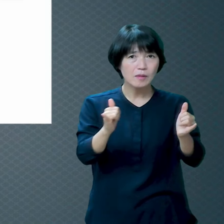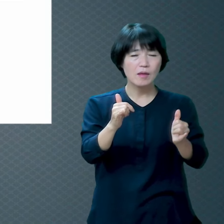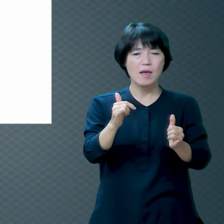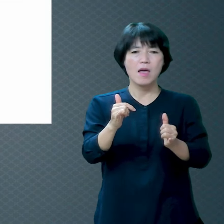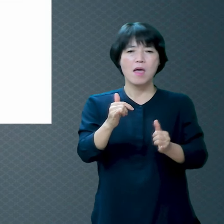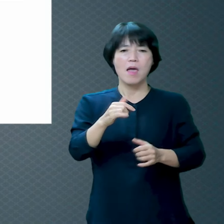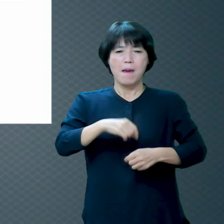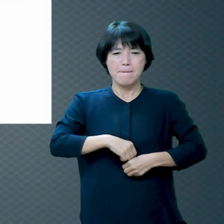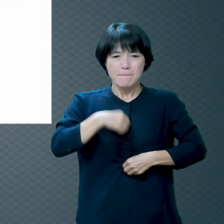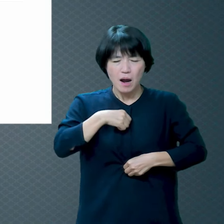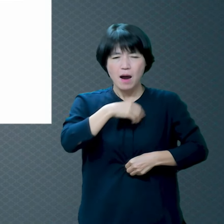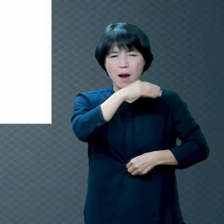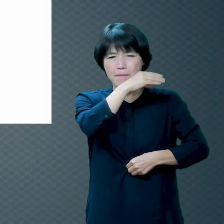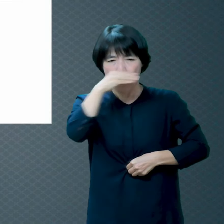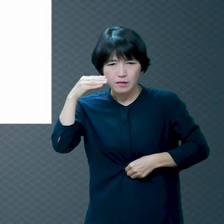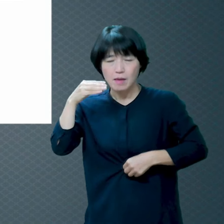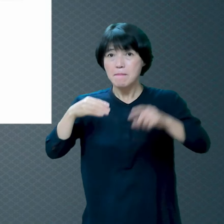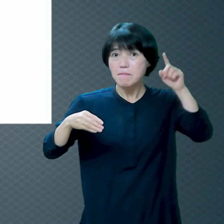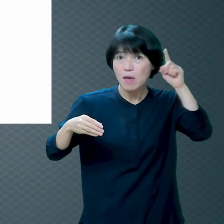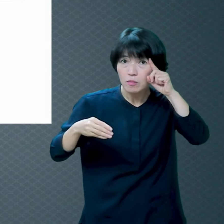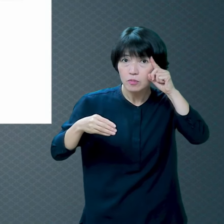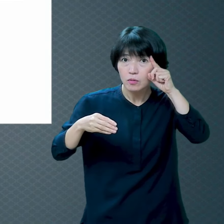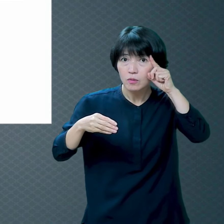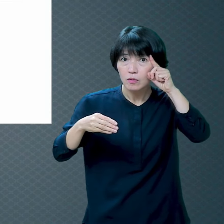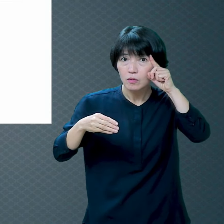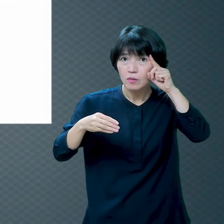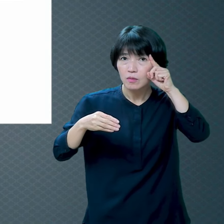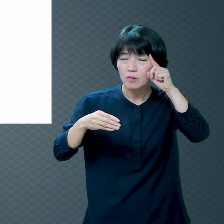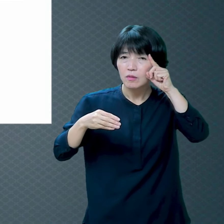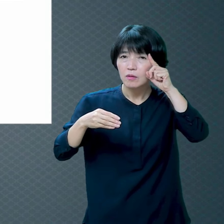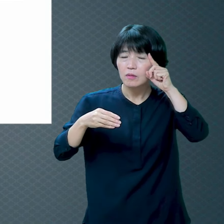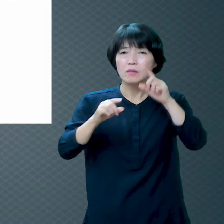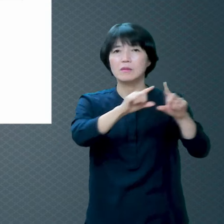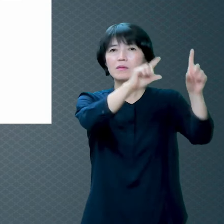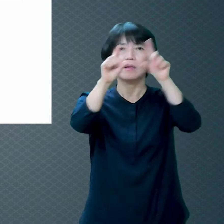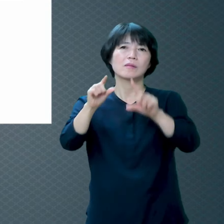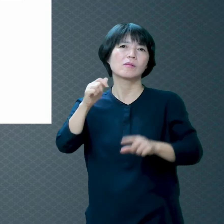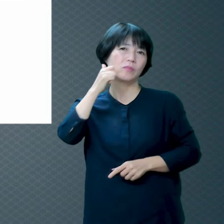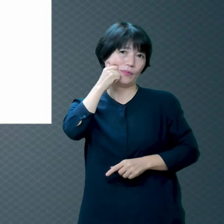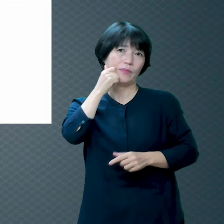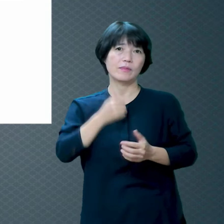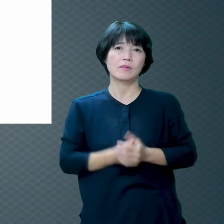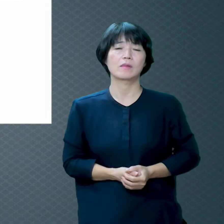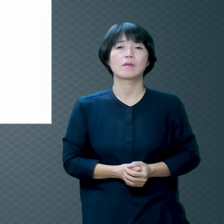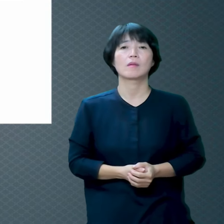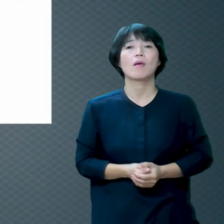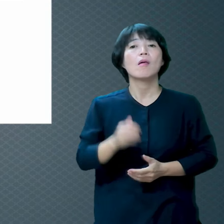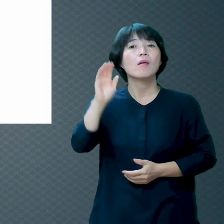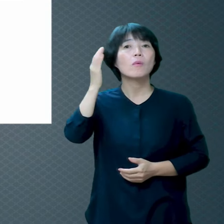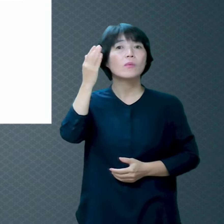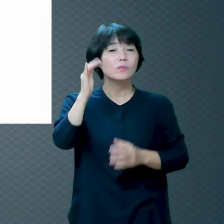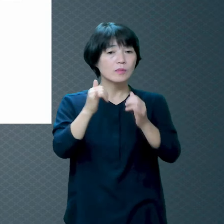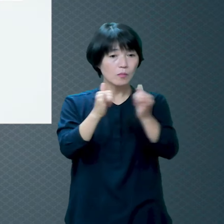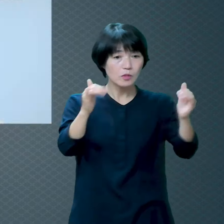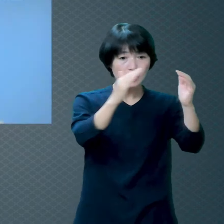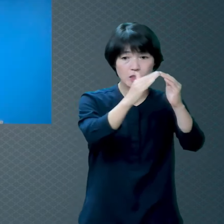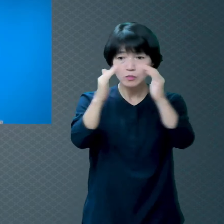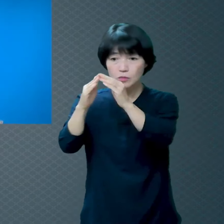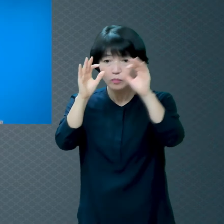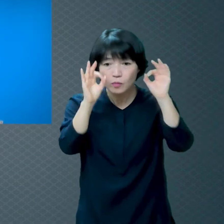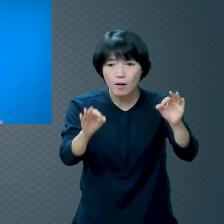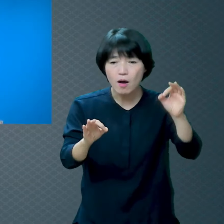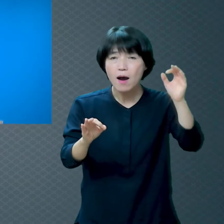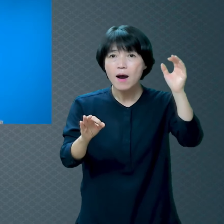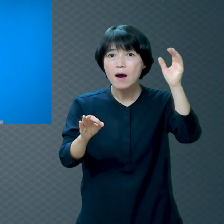이 세상에 착한 사람이 있을 것 같아요 요즘에 애완견 많이 키우는데 개가